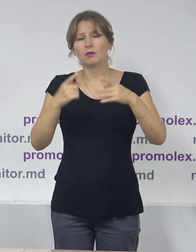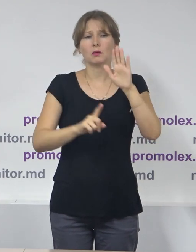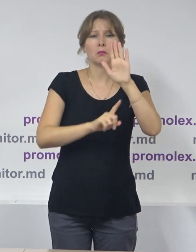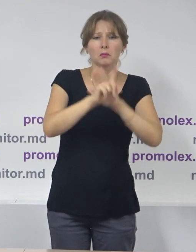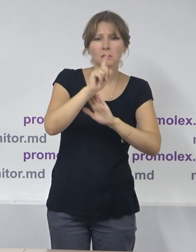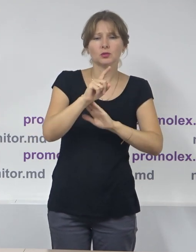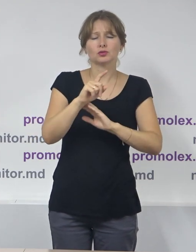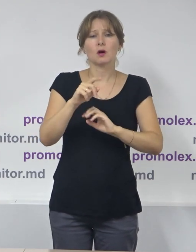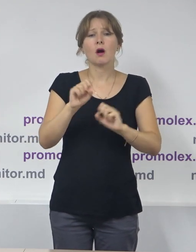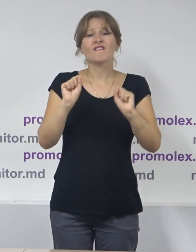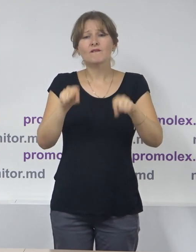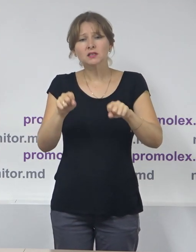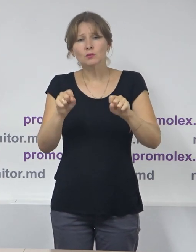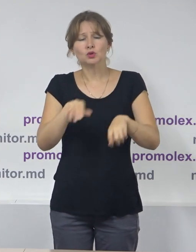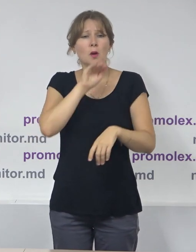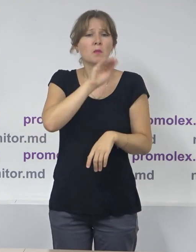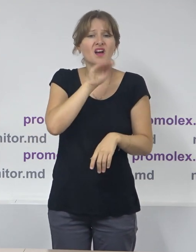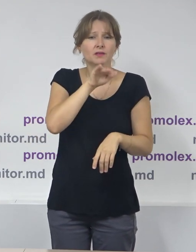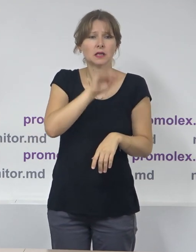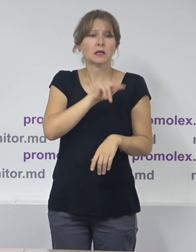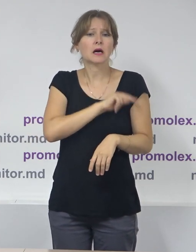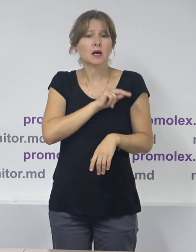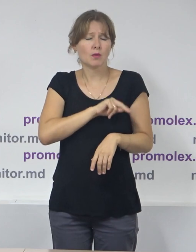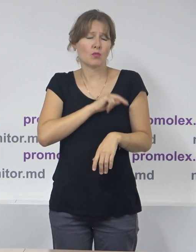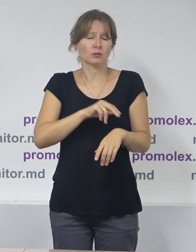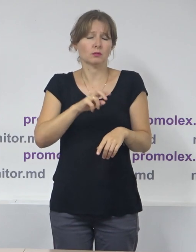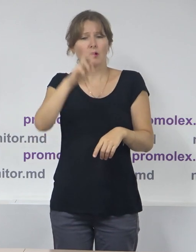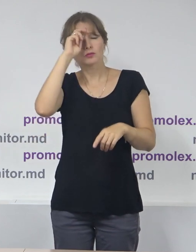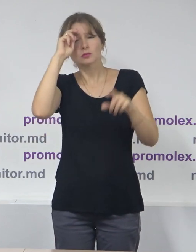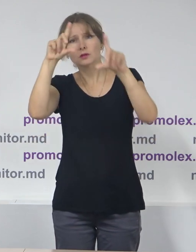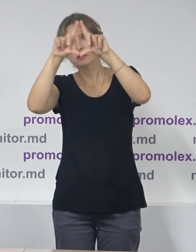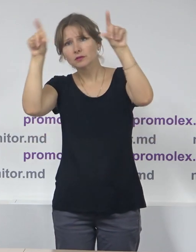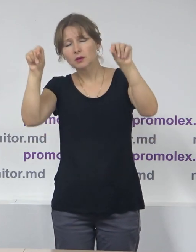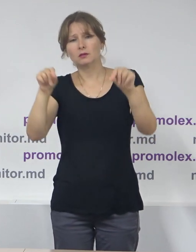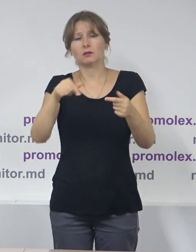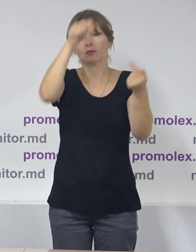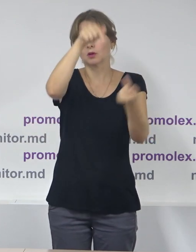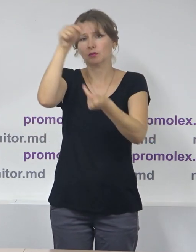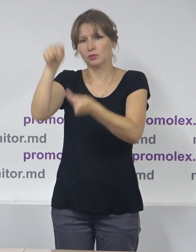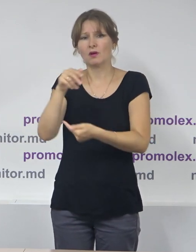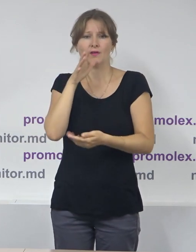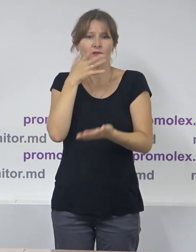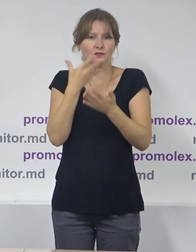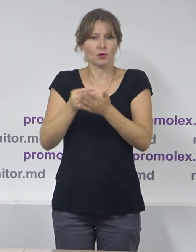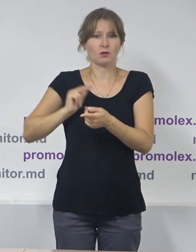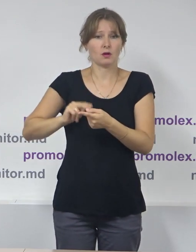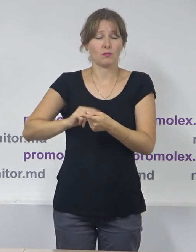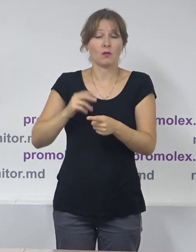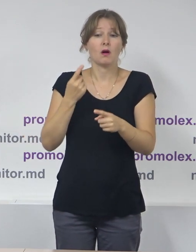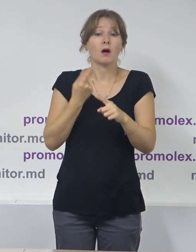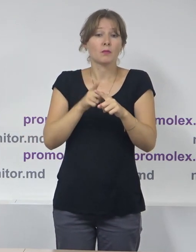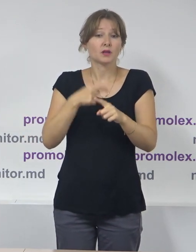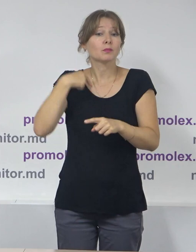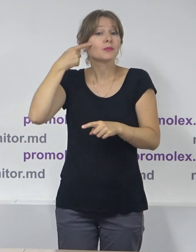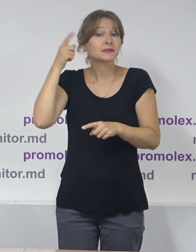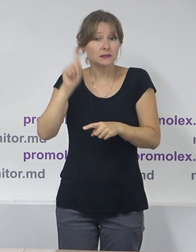capacitățile și competențele autorităților, autorității relevante în domeniu. Amintim că previderile